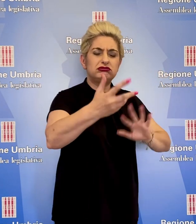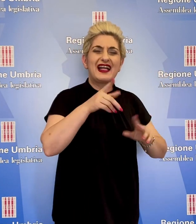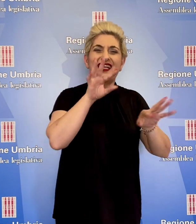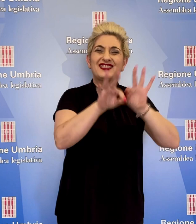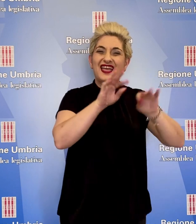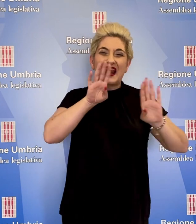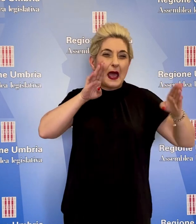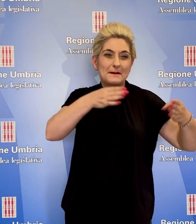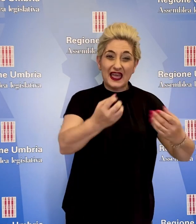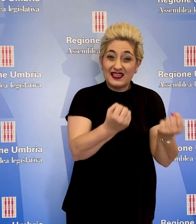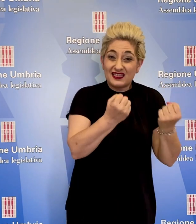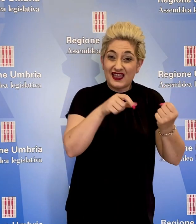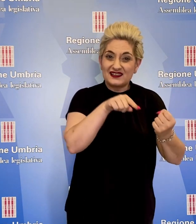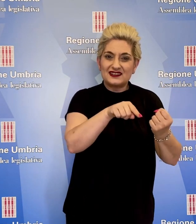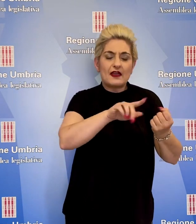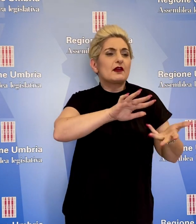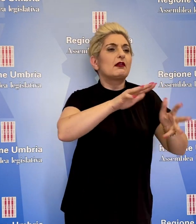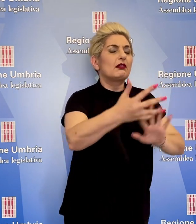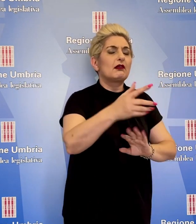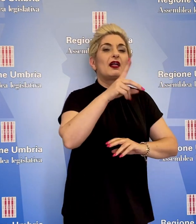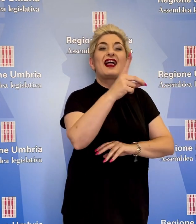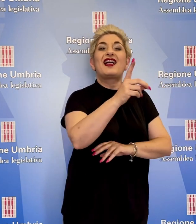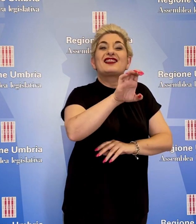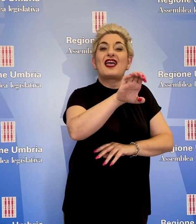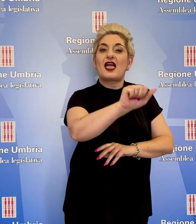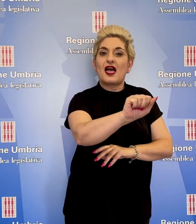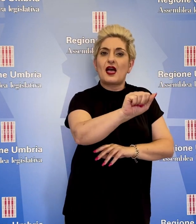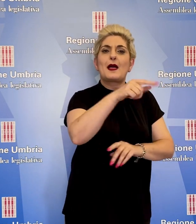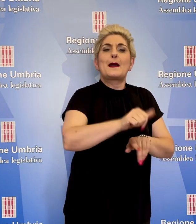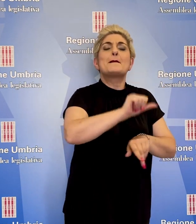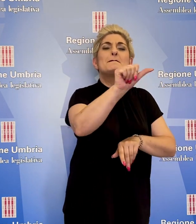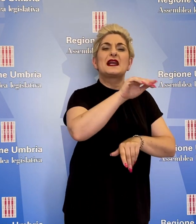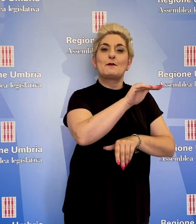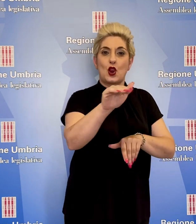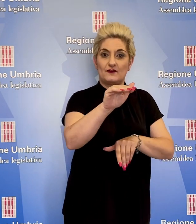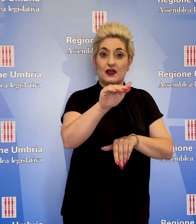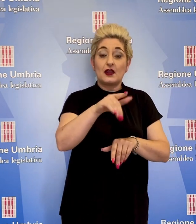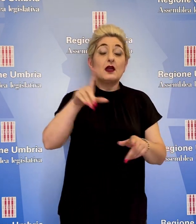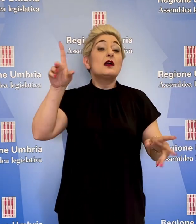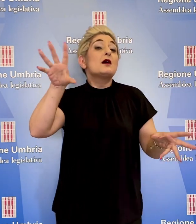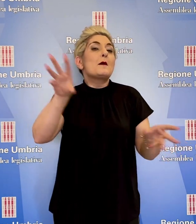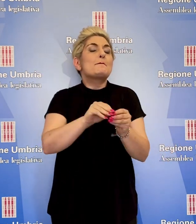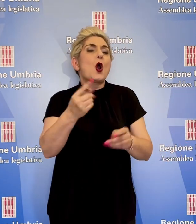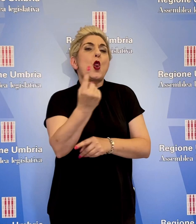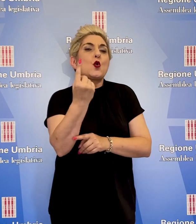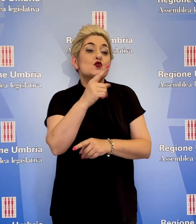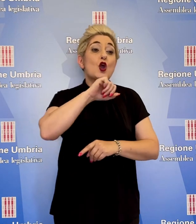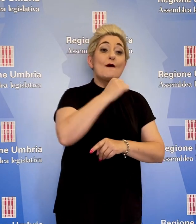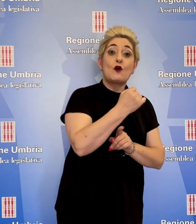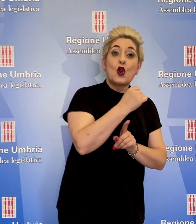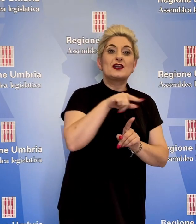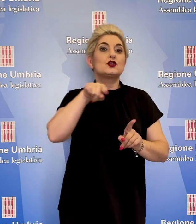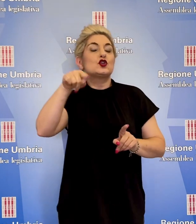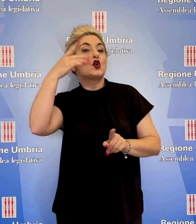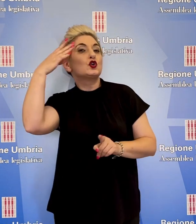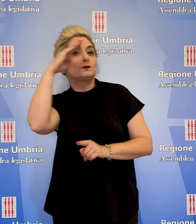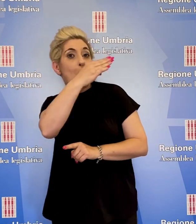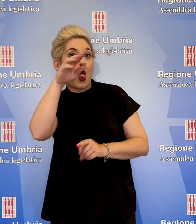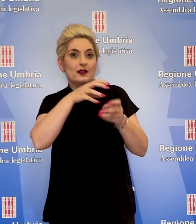intensive come DEA di primo livello. Quello di Foligno-Spoleto sarà un polo unico che poggia su due gambe con compiti